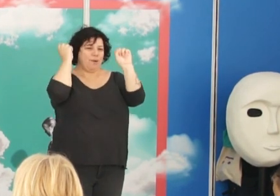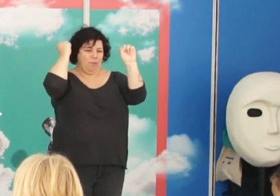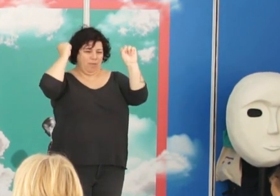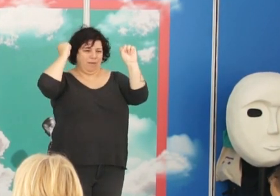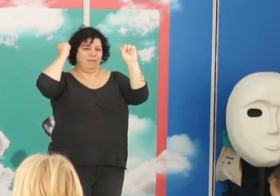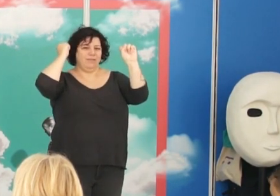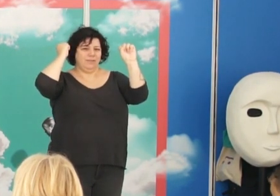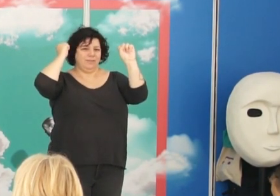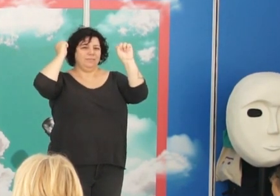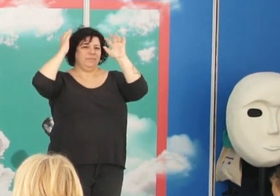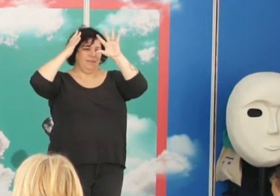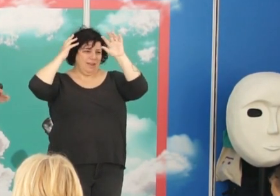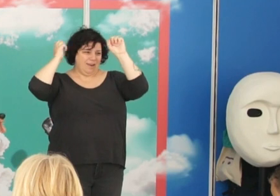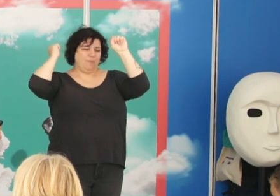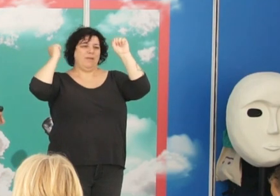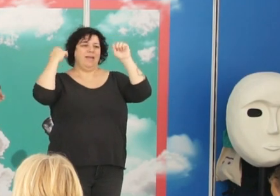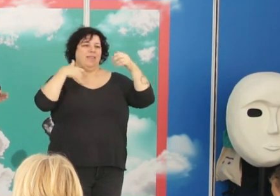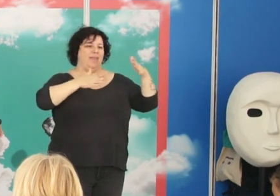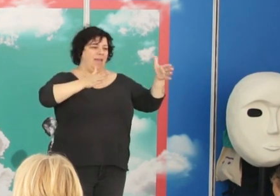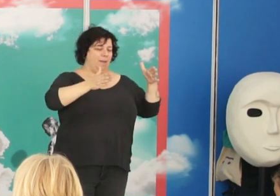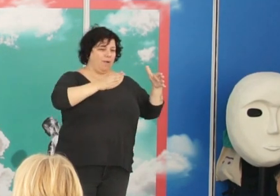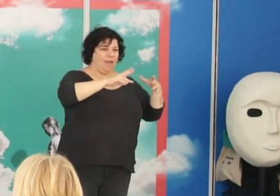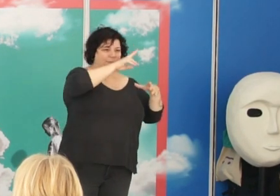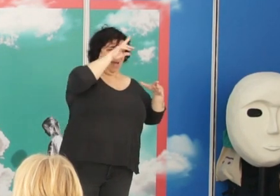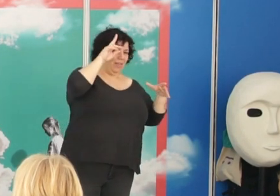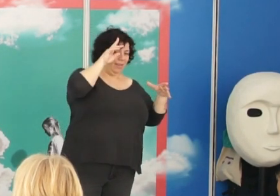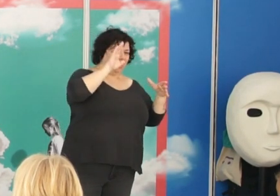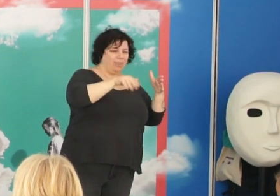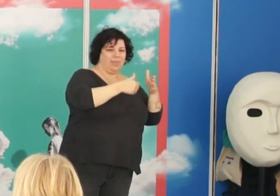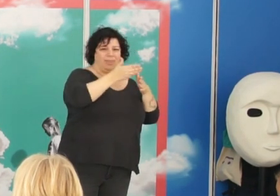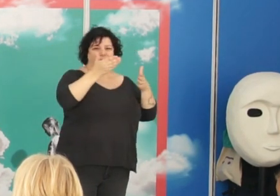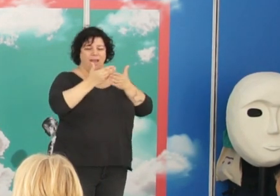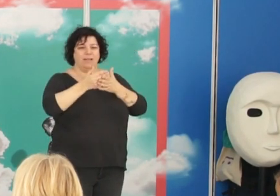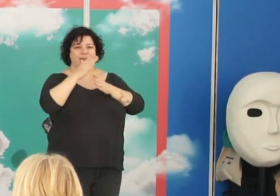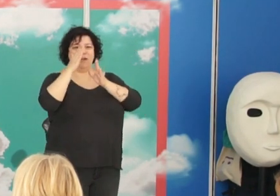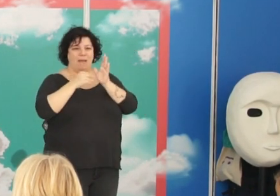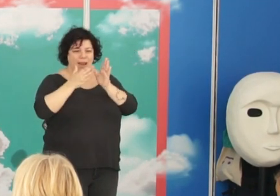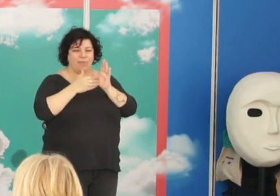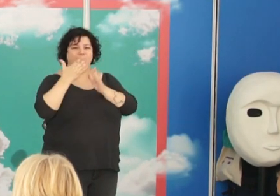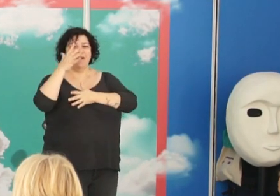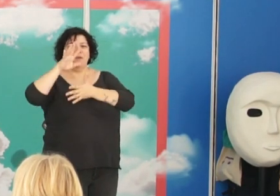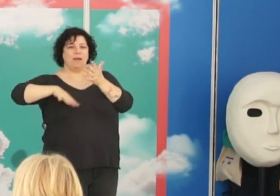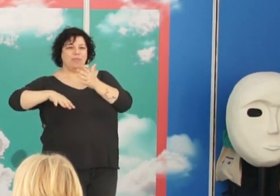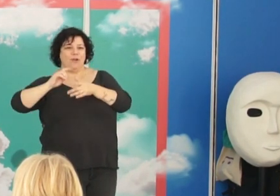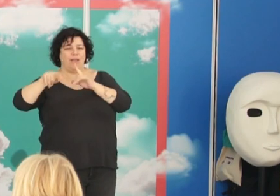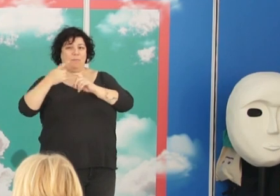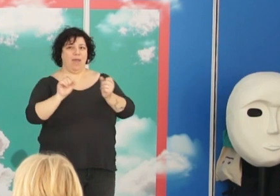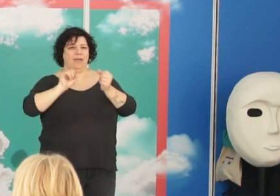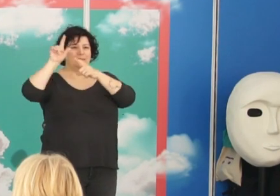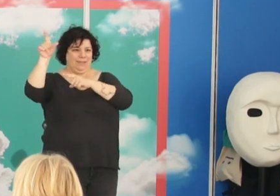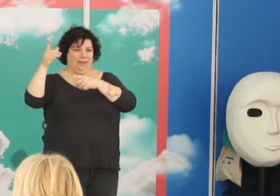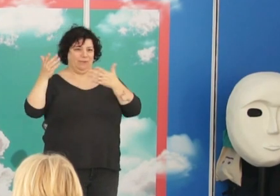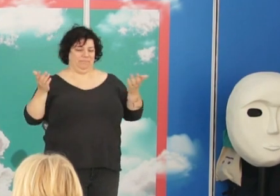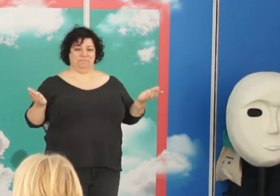devenir desde Madrid a Valencia, a Barcelona y después al exilio.